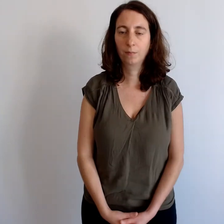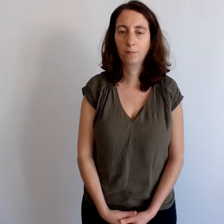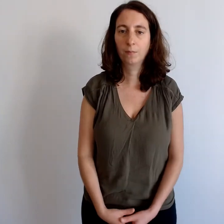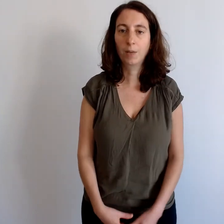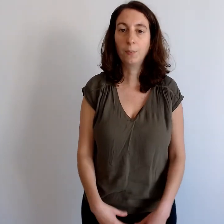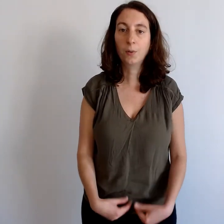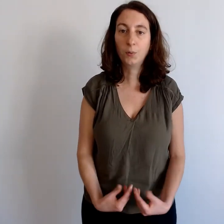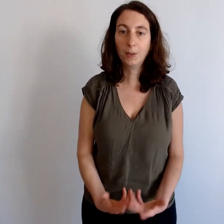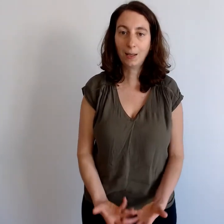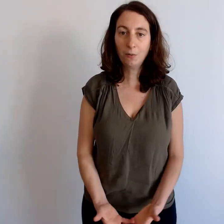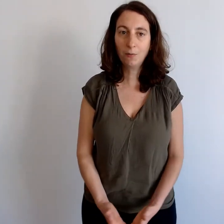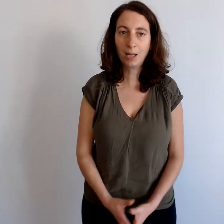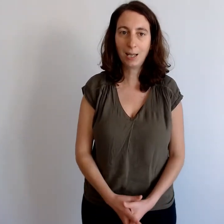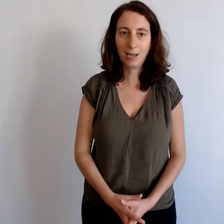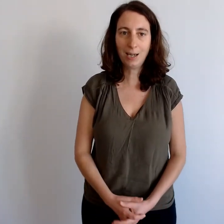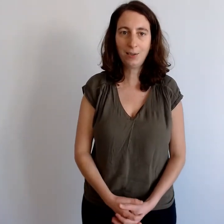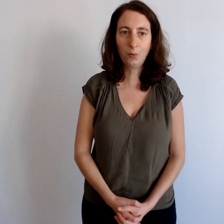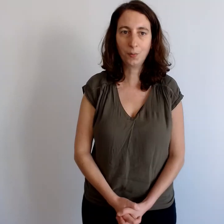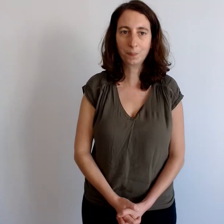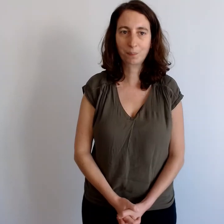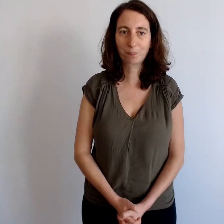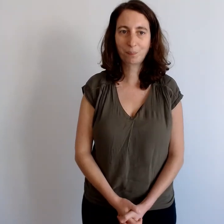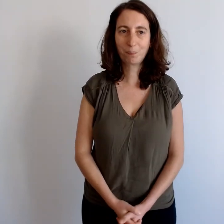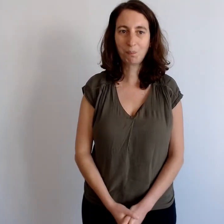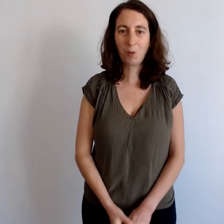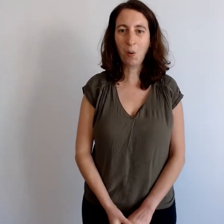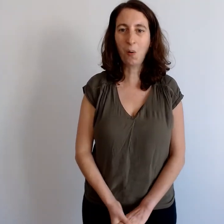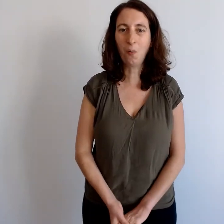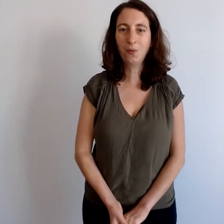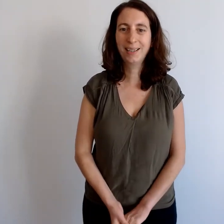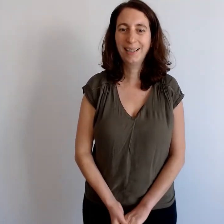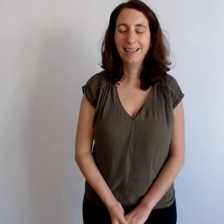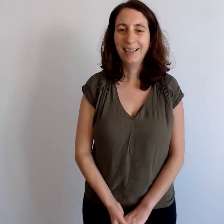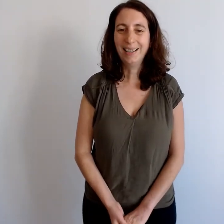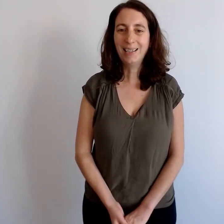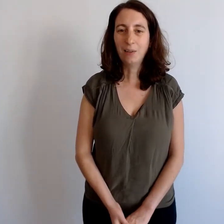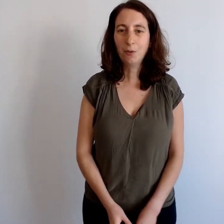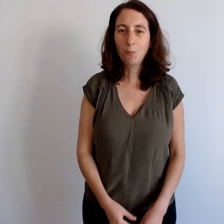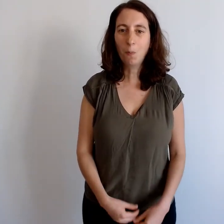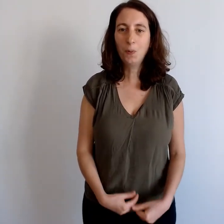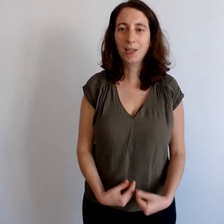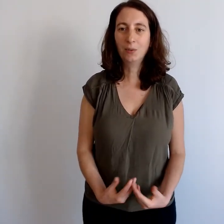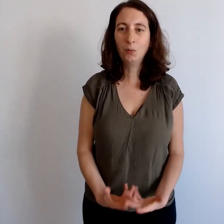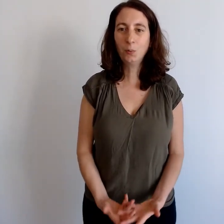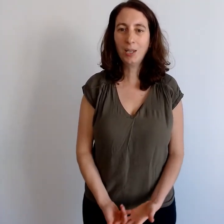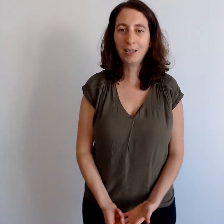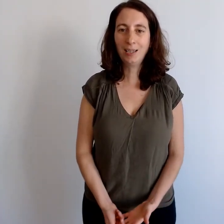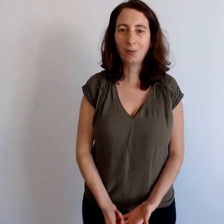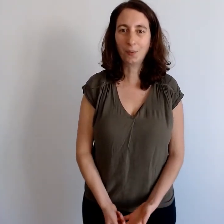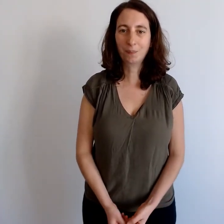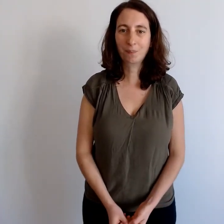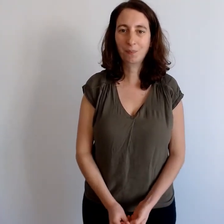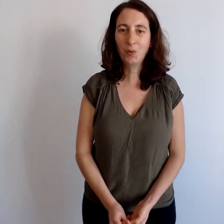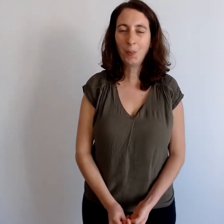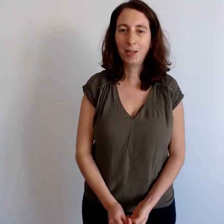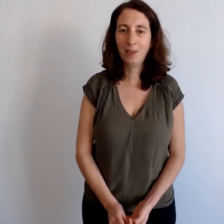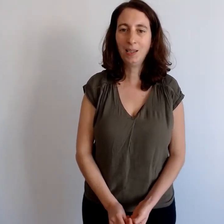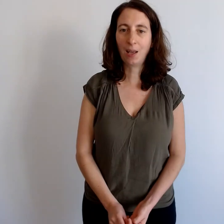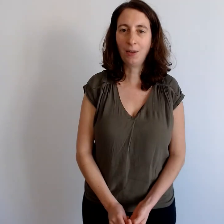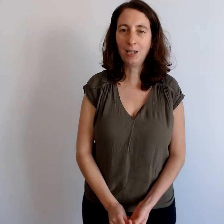Et puis, ensuite, réouvrez les yeux en grand. Et cette fois, je vous propose un tout dernier temps de pratique avec les